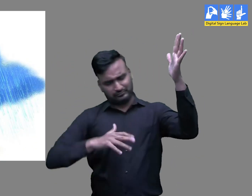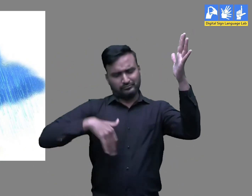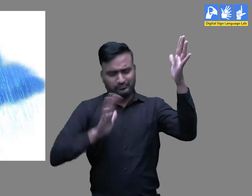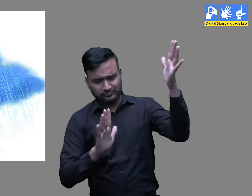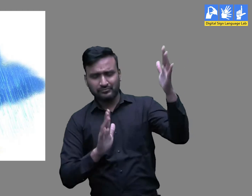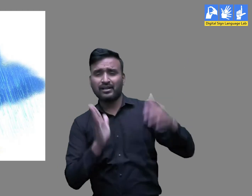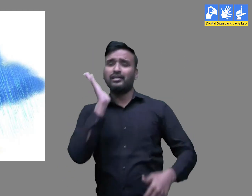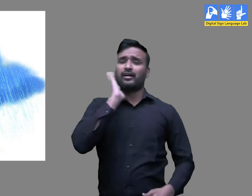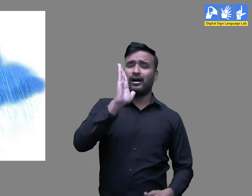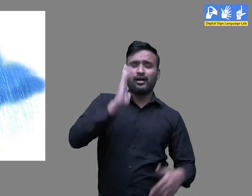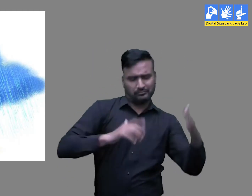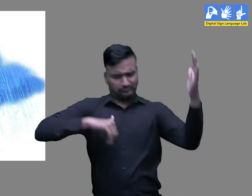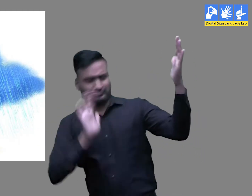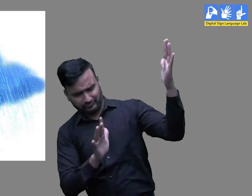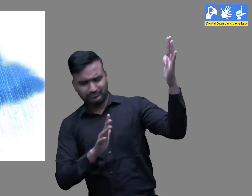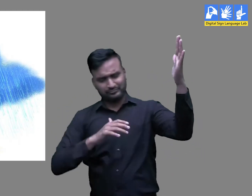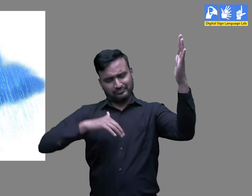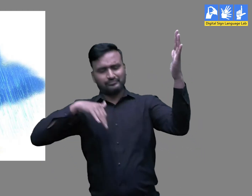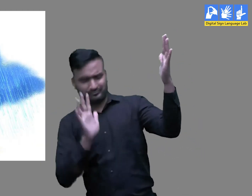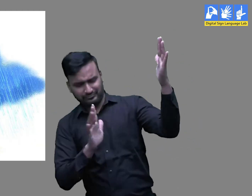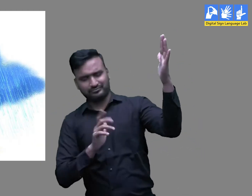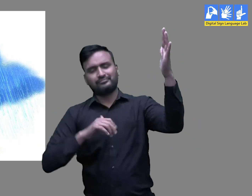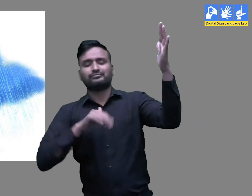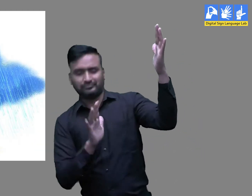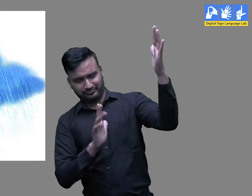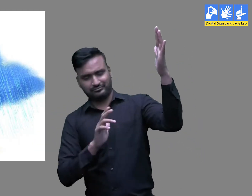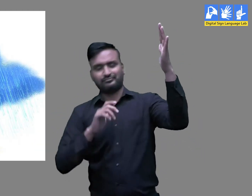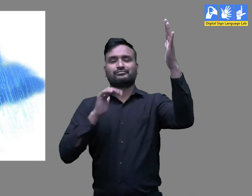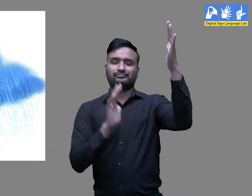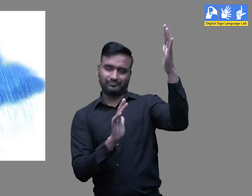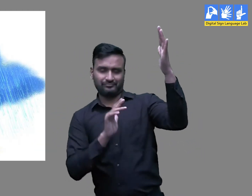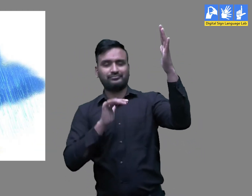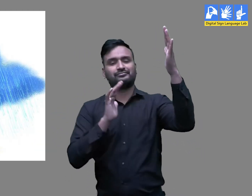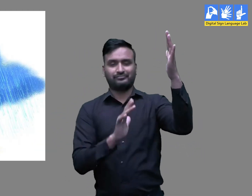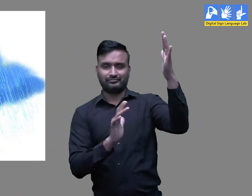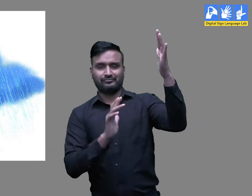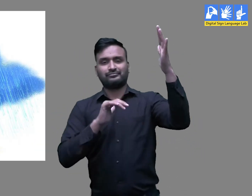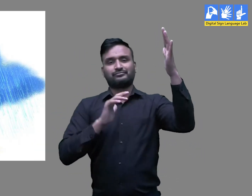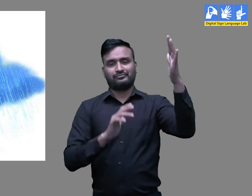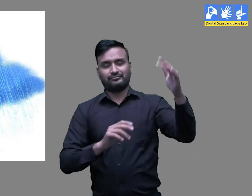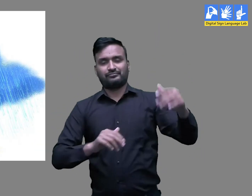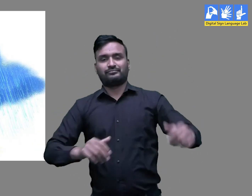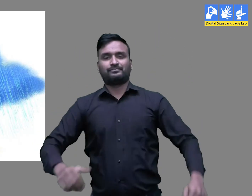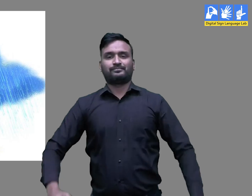गाएं राग मलहार दिंजिन सावन आया